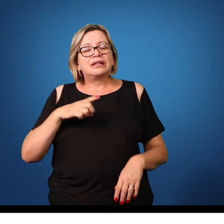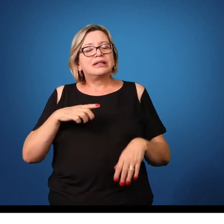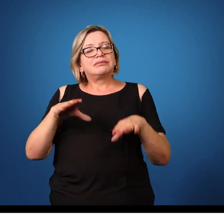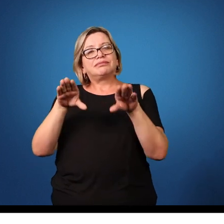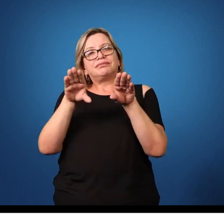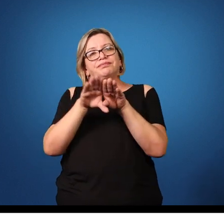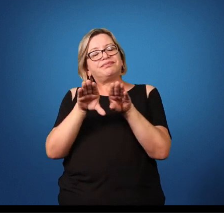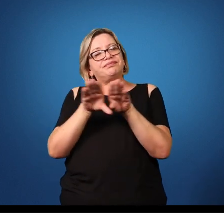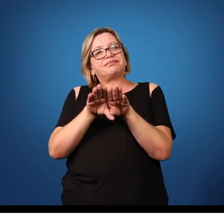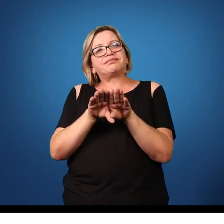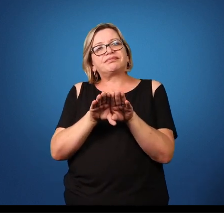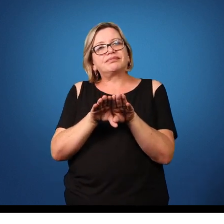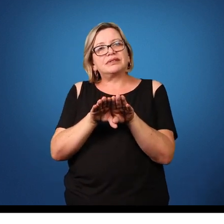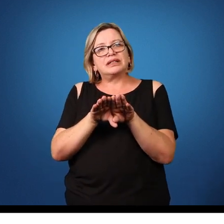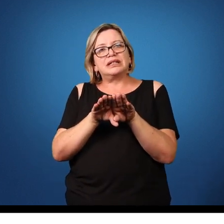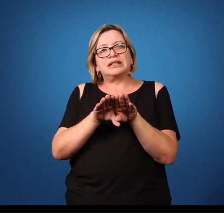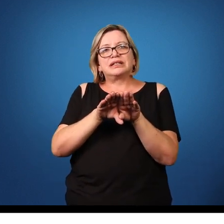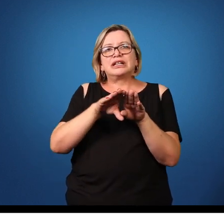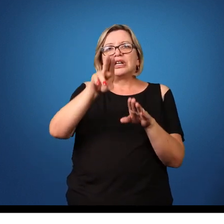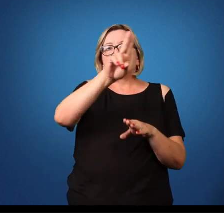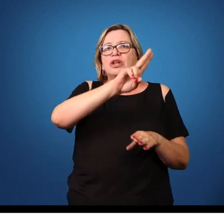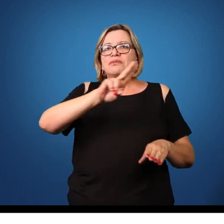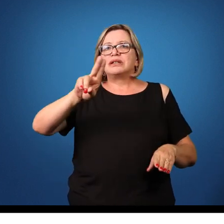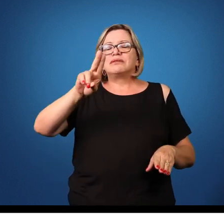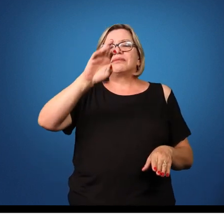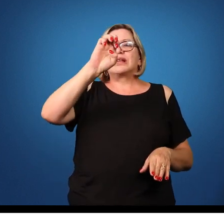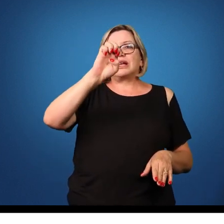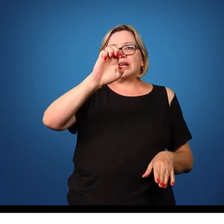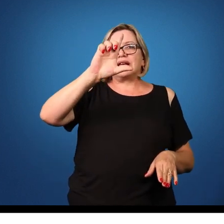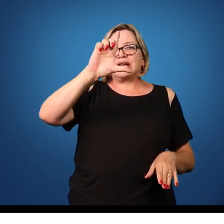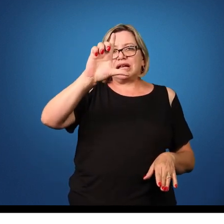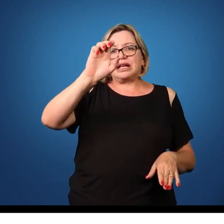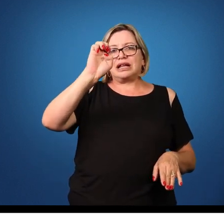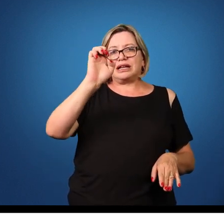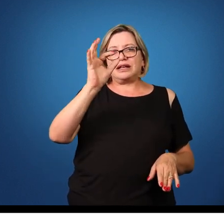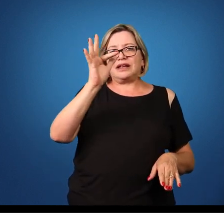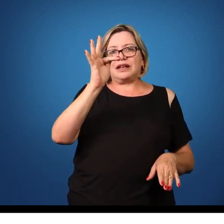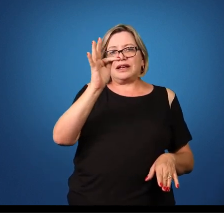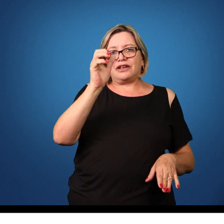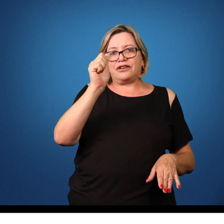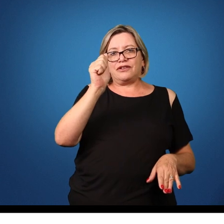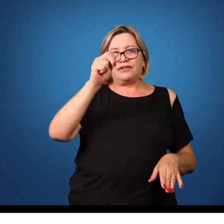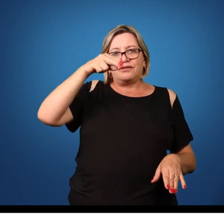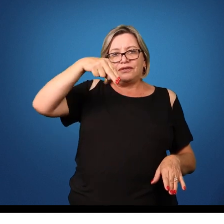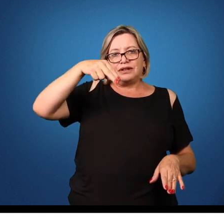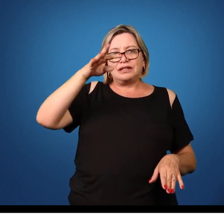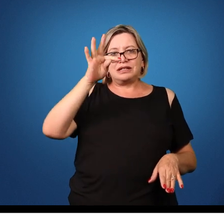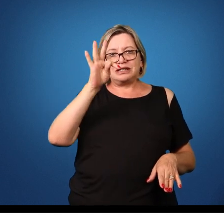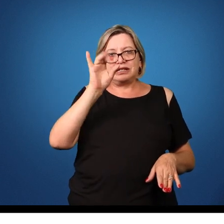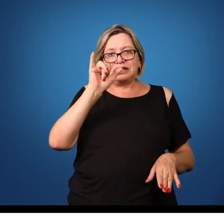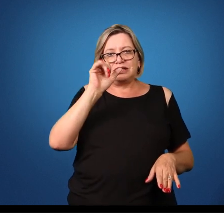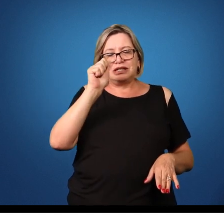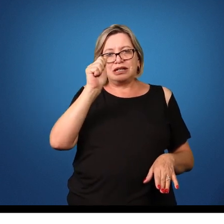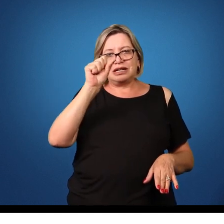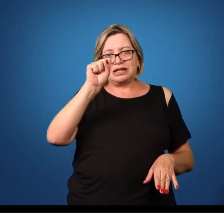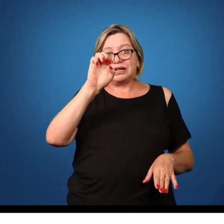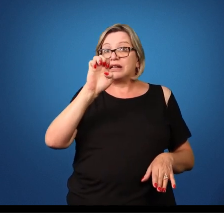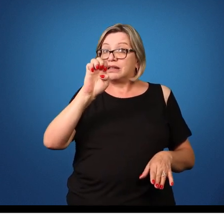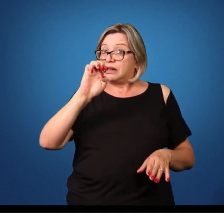a elefantíase, que é causada também por um nematóide, que é